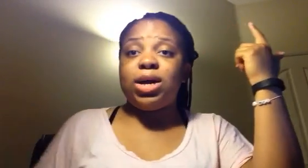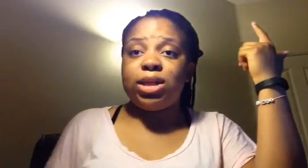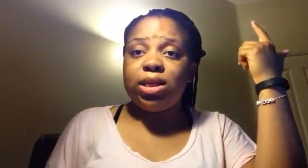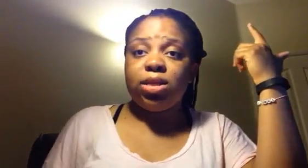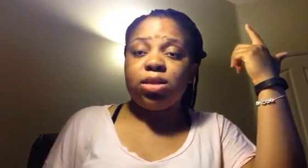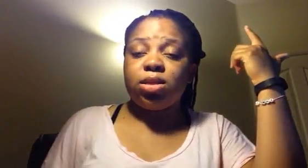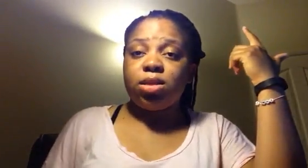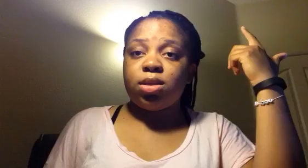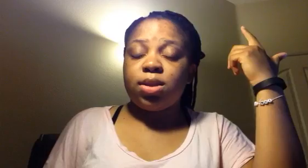jusqu'à la tête?